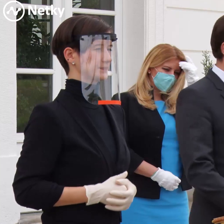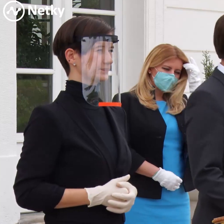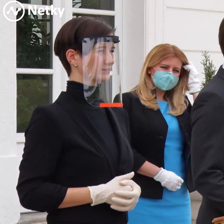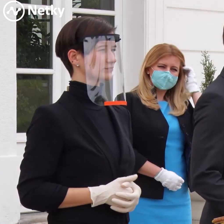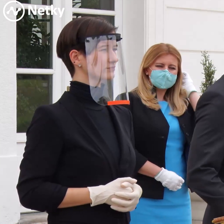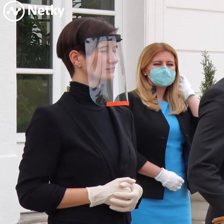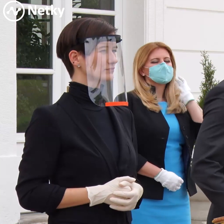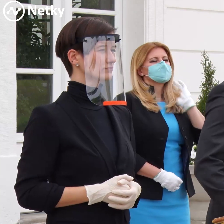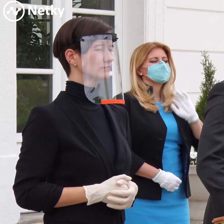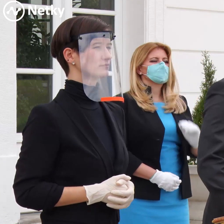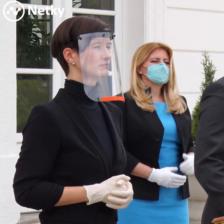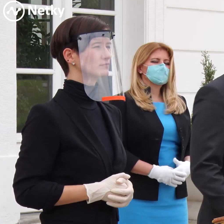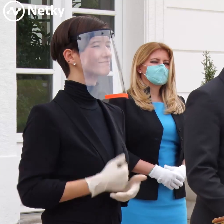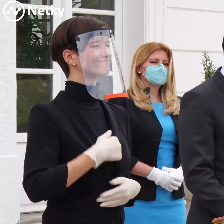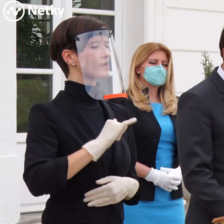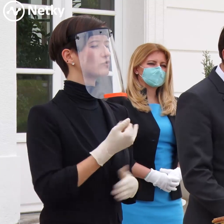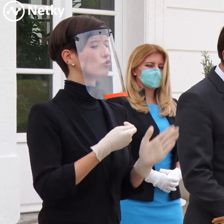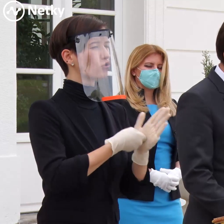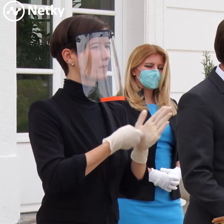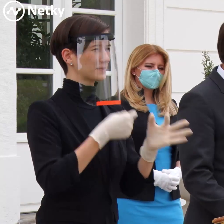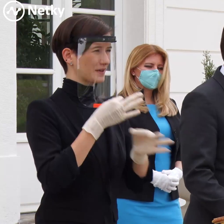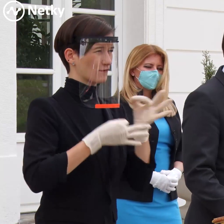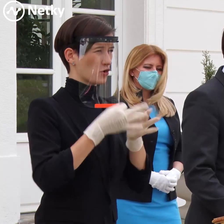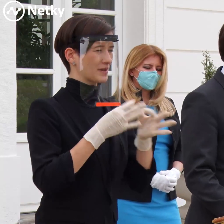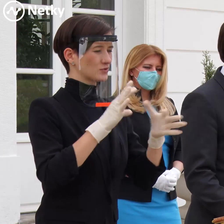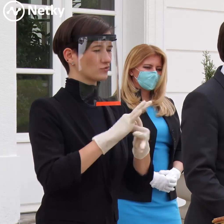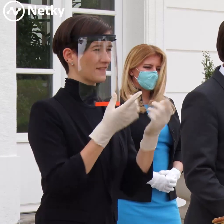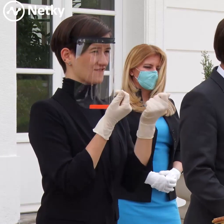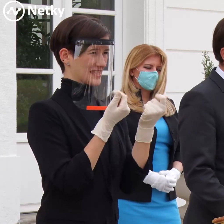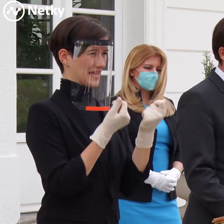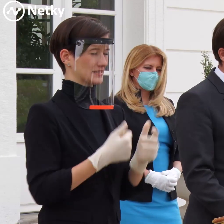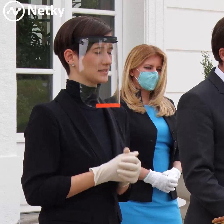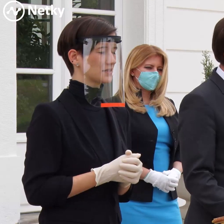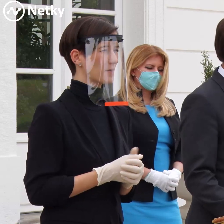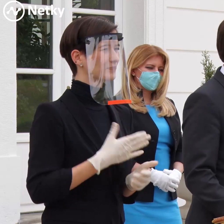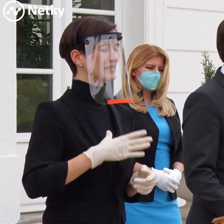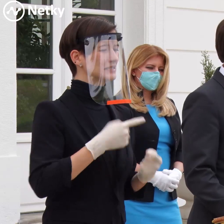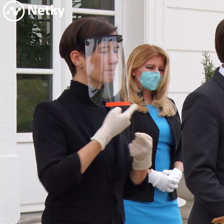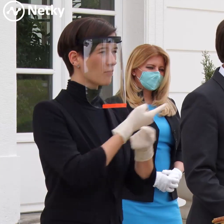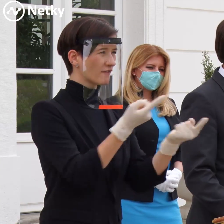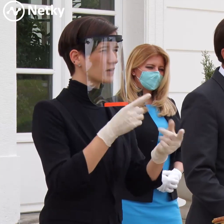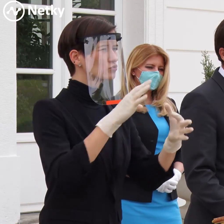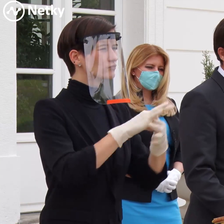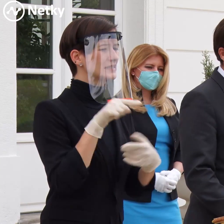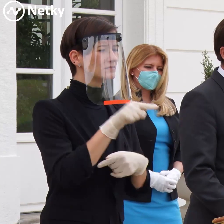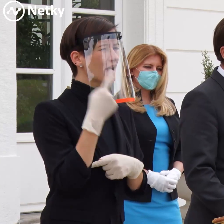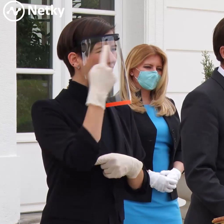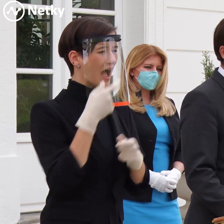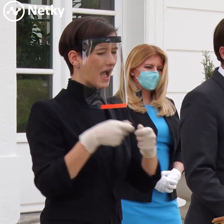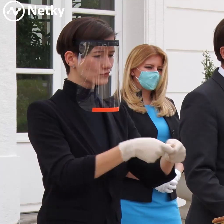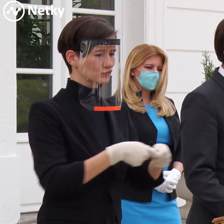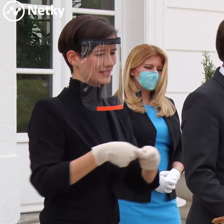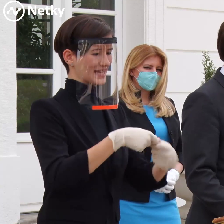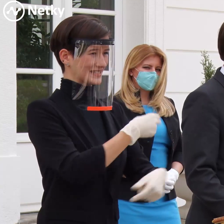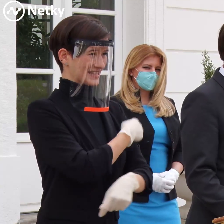Ja možno ešte k tomu financovaniu. Chcem uistiť z tohto miesta Asociáciu nemocnic Slovenska, teda